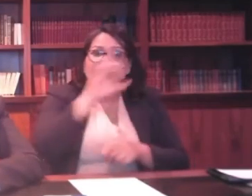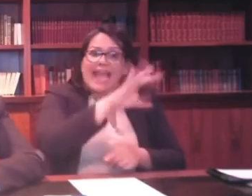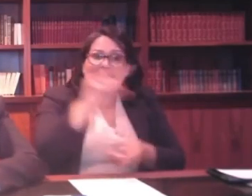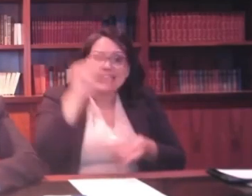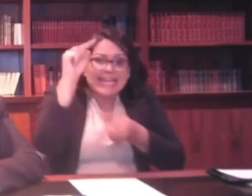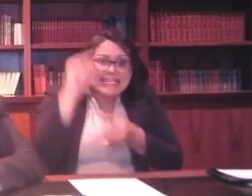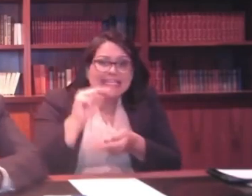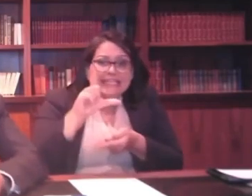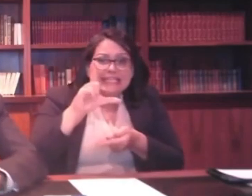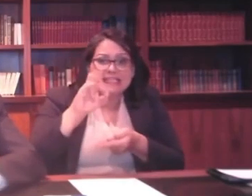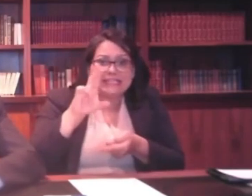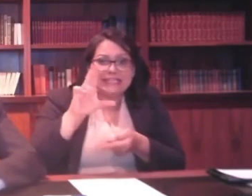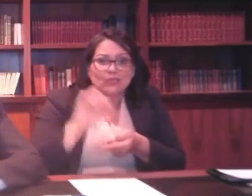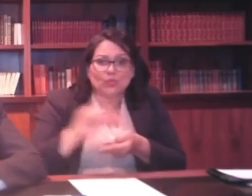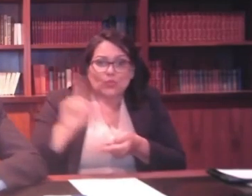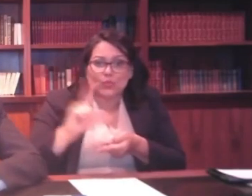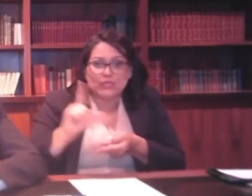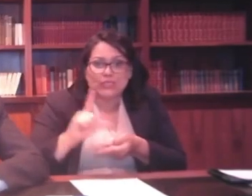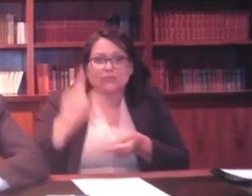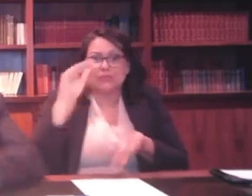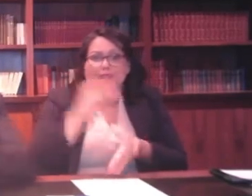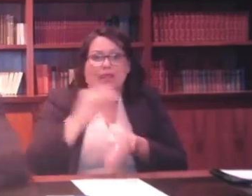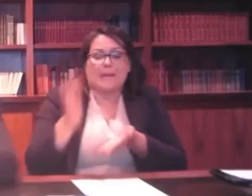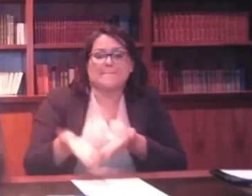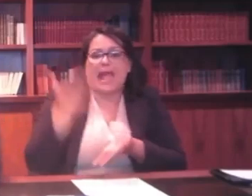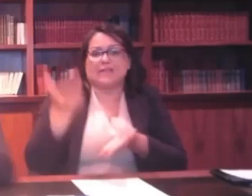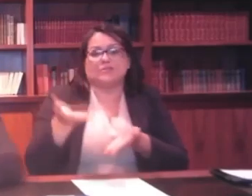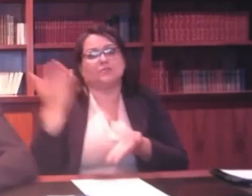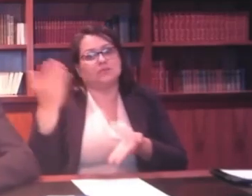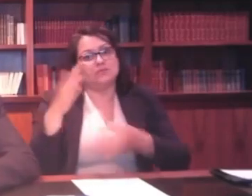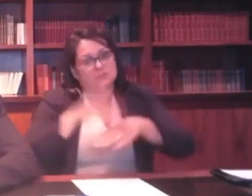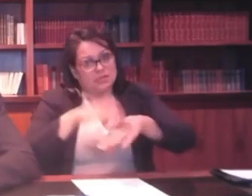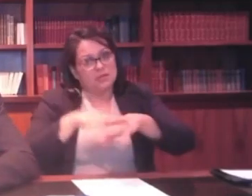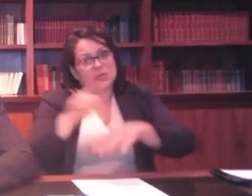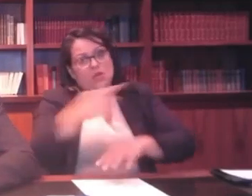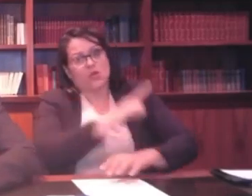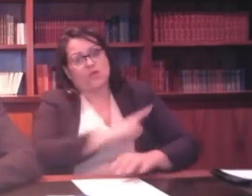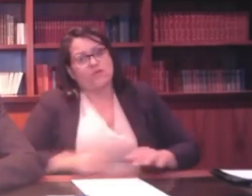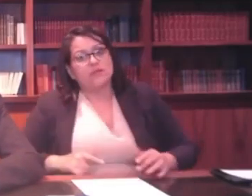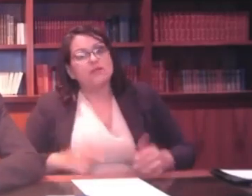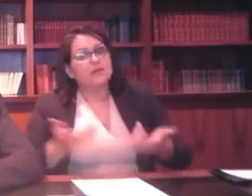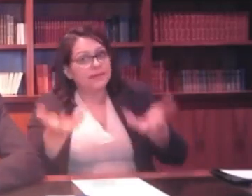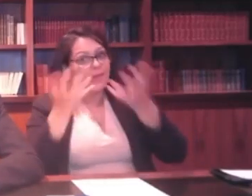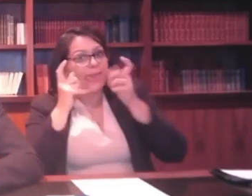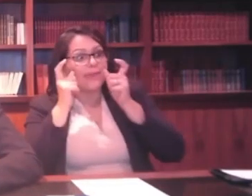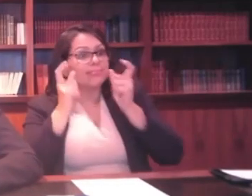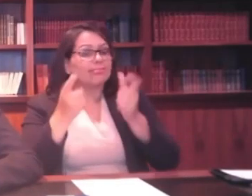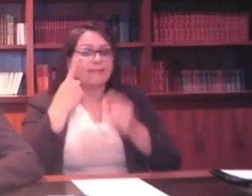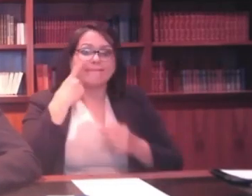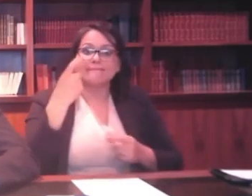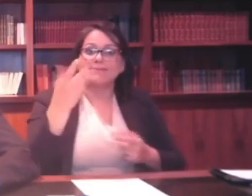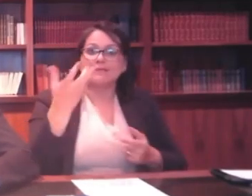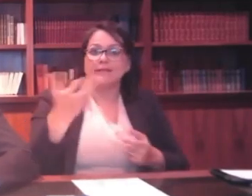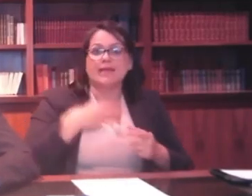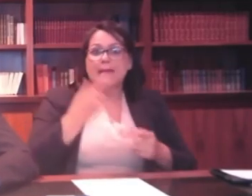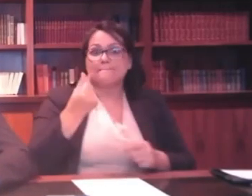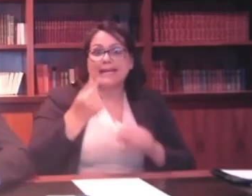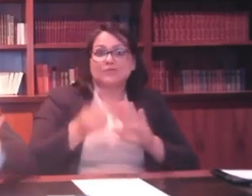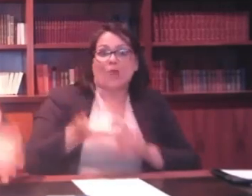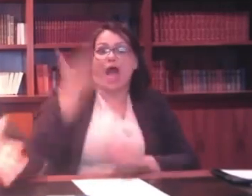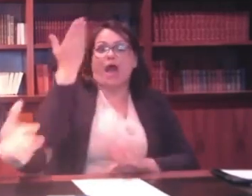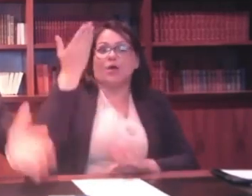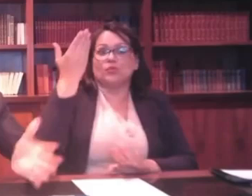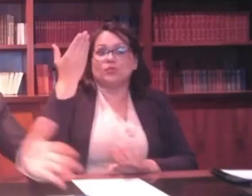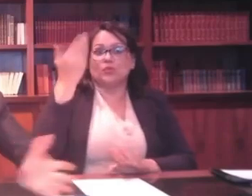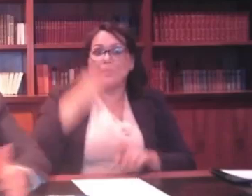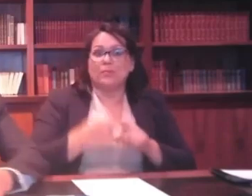de combustível vendido. E interessa para eles o preço alto, porque o ICMS incide em cima